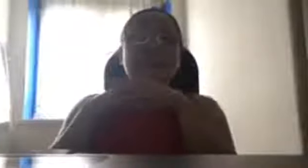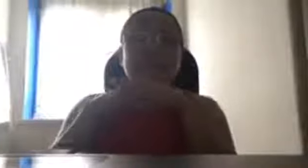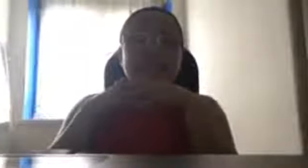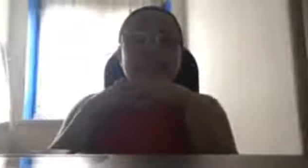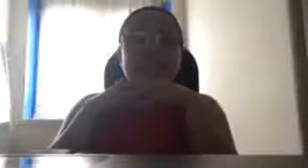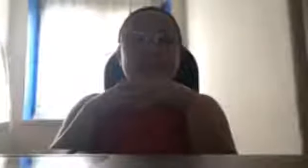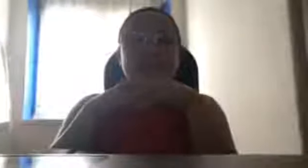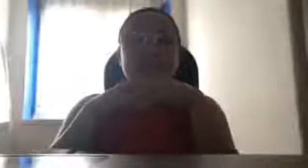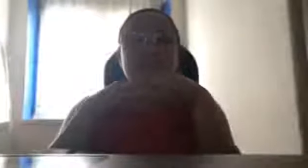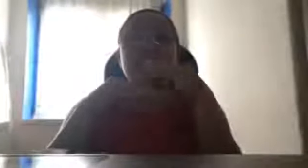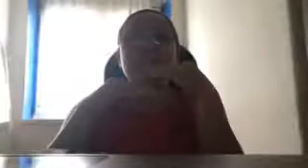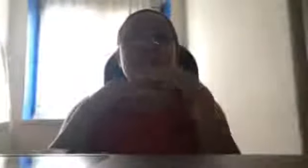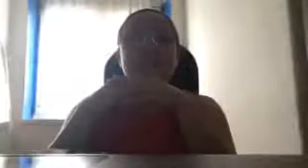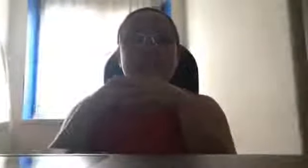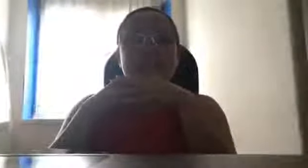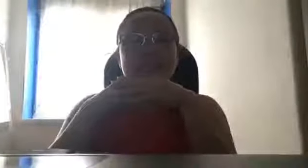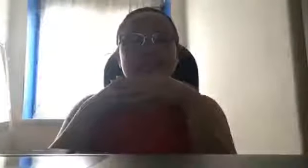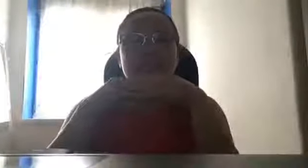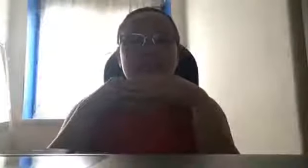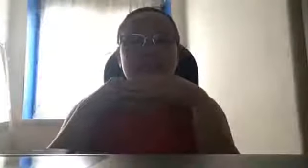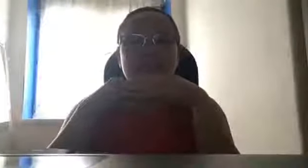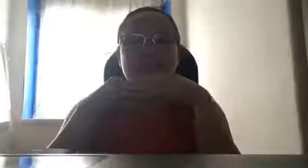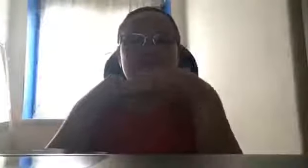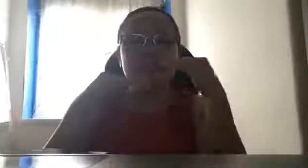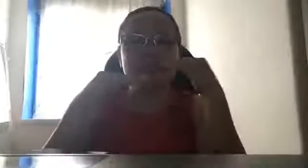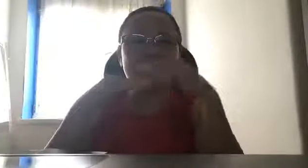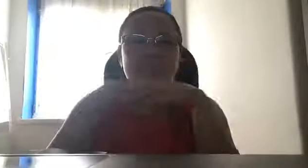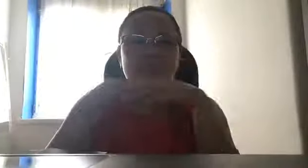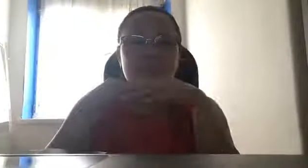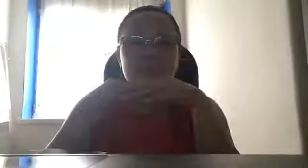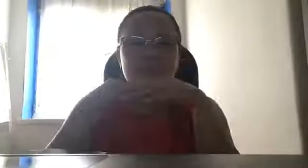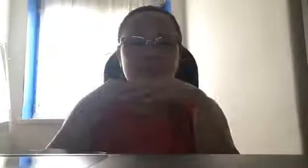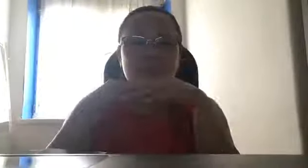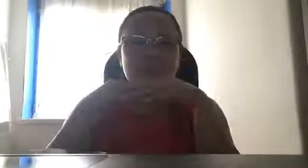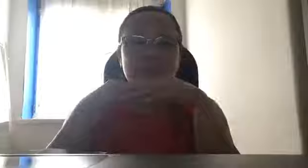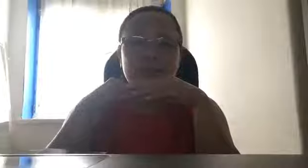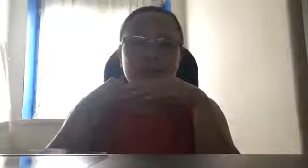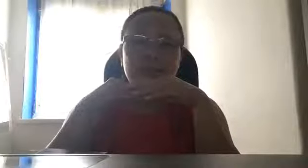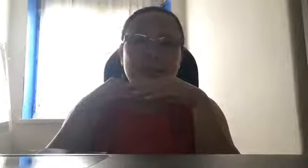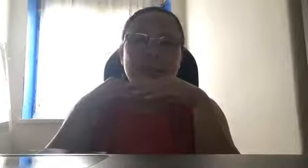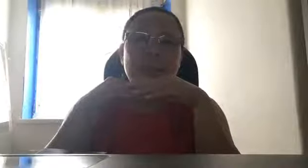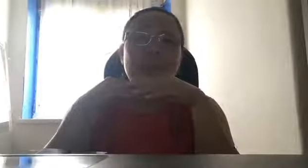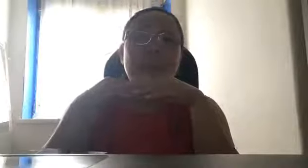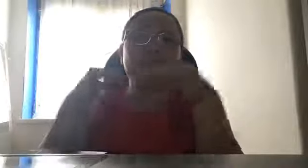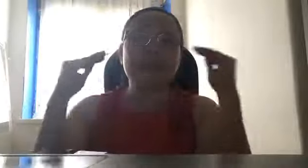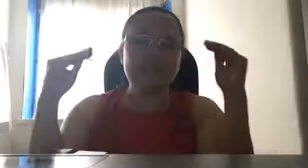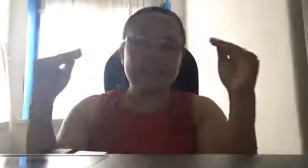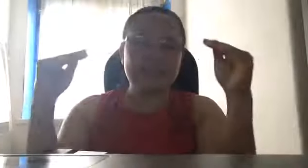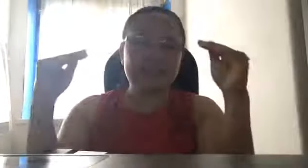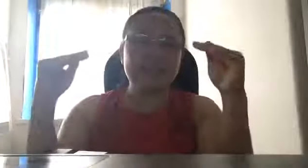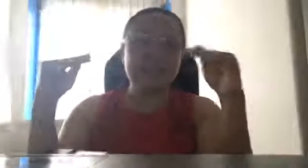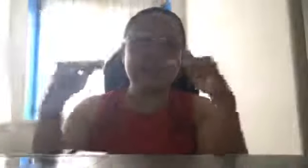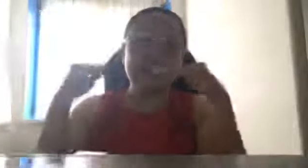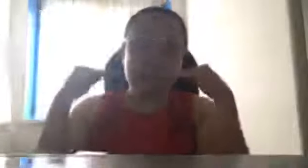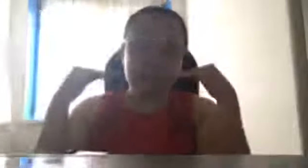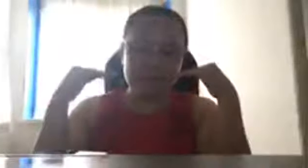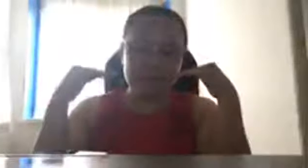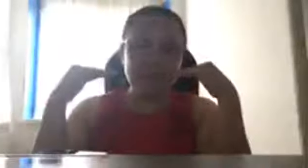kagandahan lang, yung aming ipinaglalaban noon, about the Green Revolution program, at least, hindi man namin na,